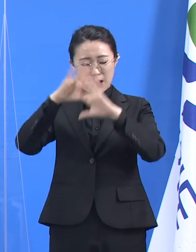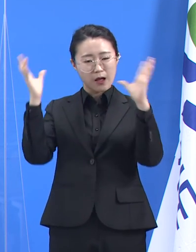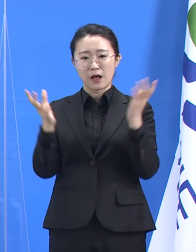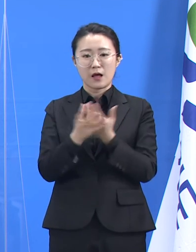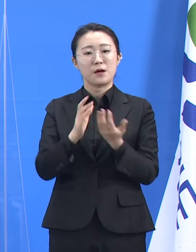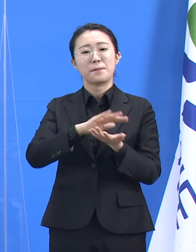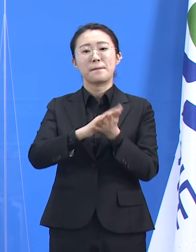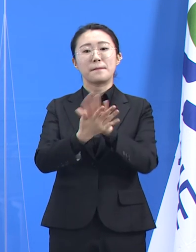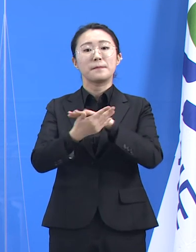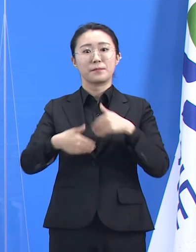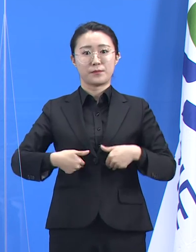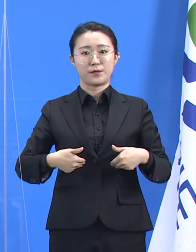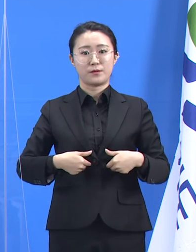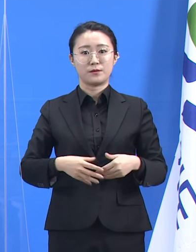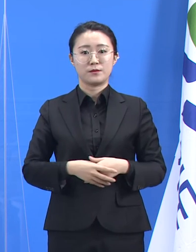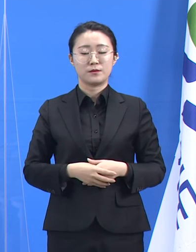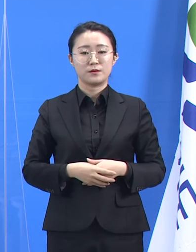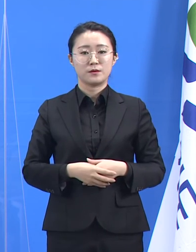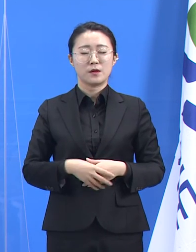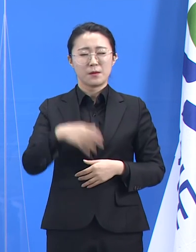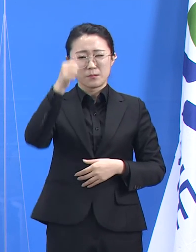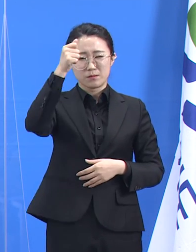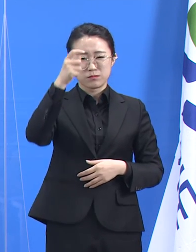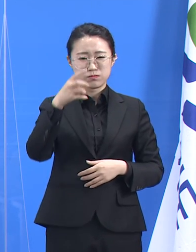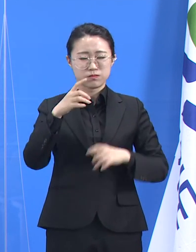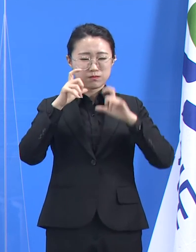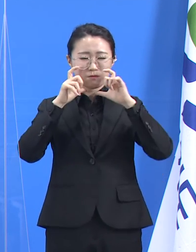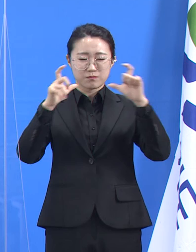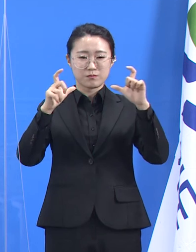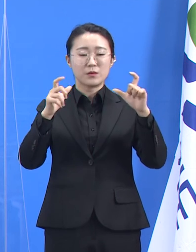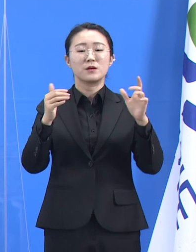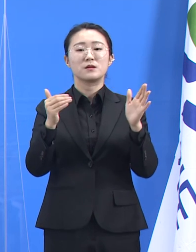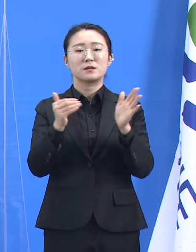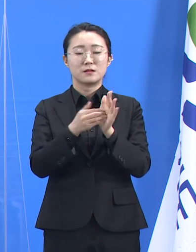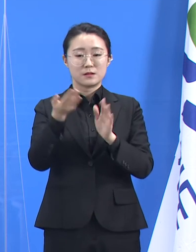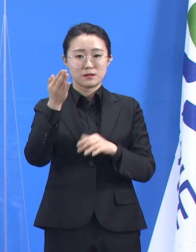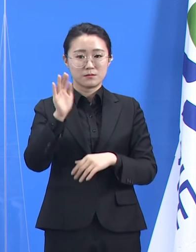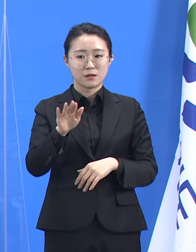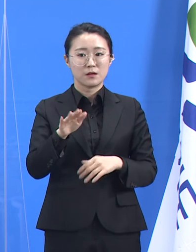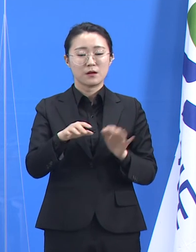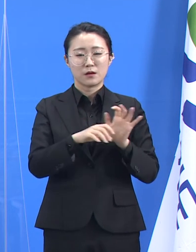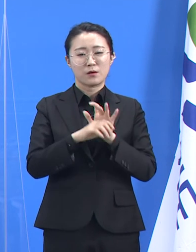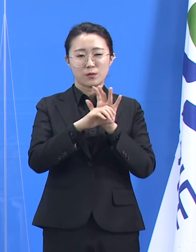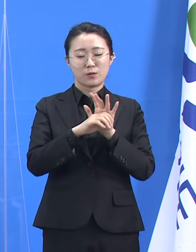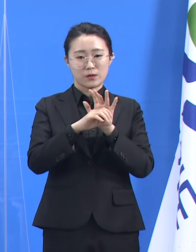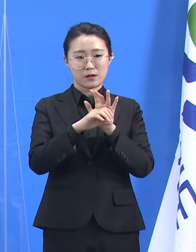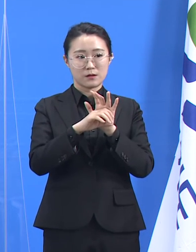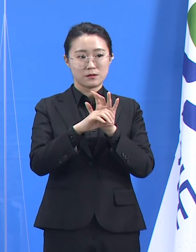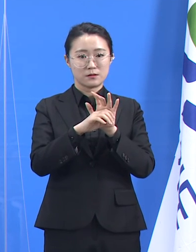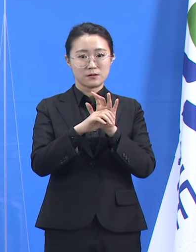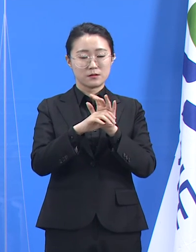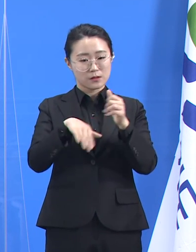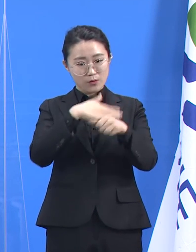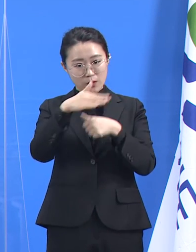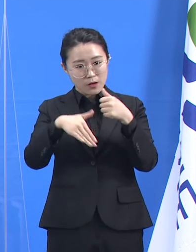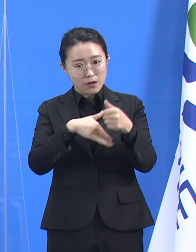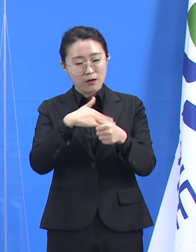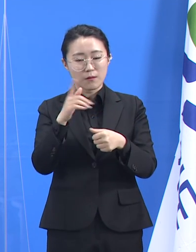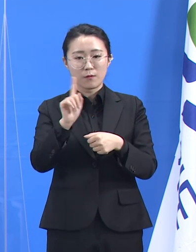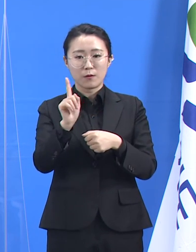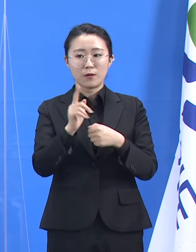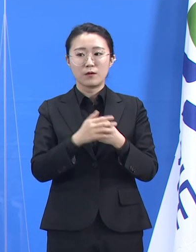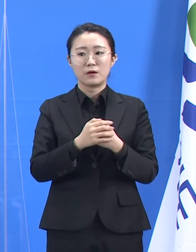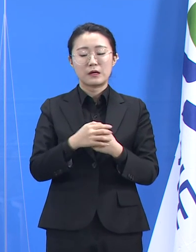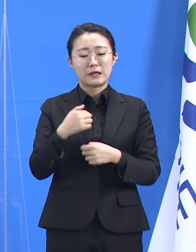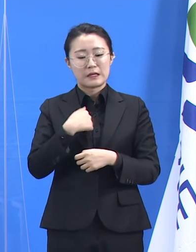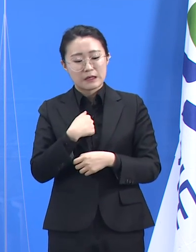여러 차례 경험하였지만 코로나19 팬데믹은 우리 사회의 부족한 부분 감추고 싶었던 영역을